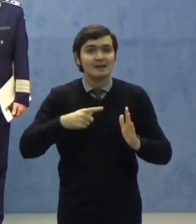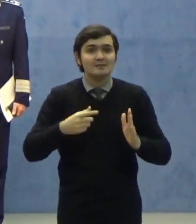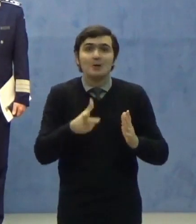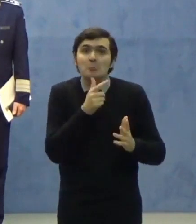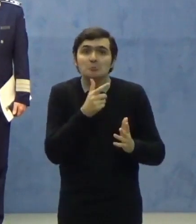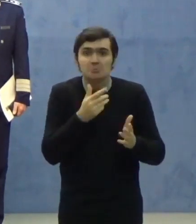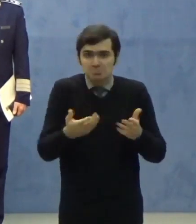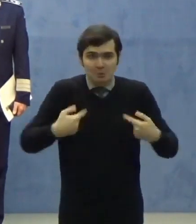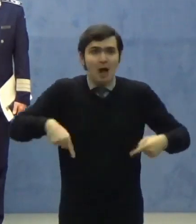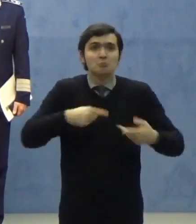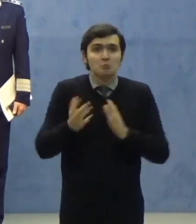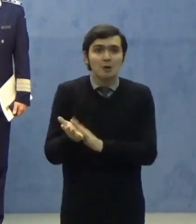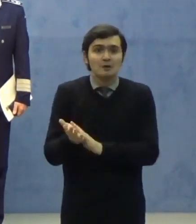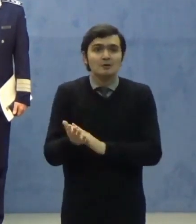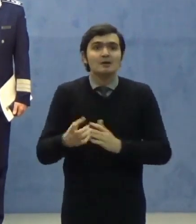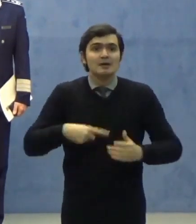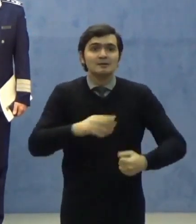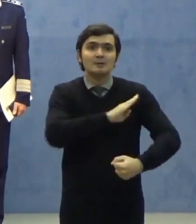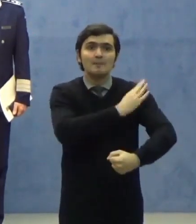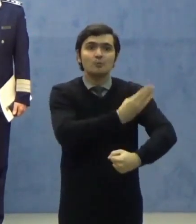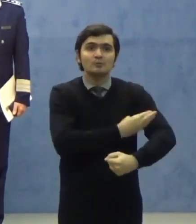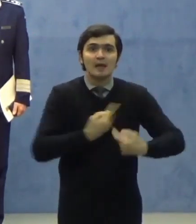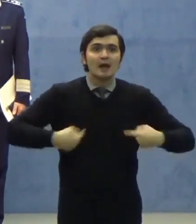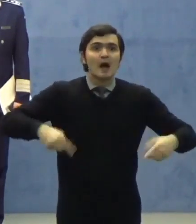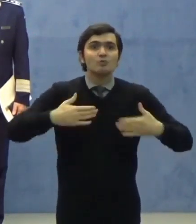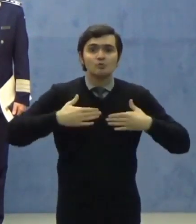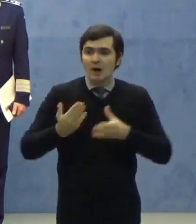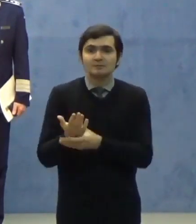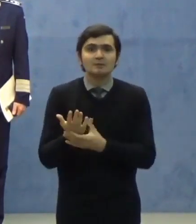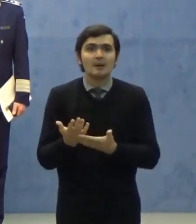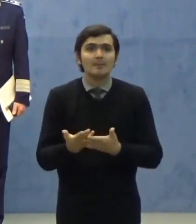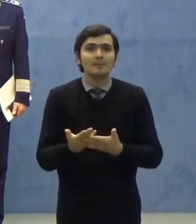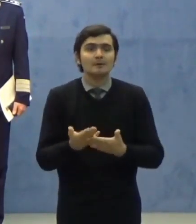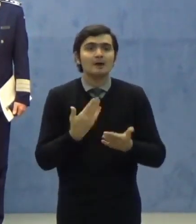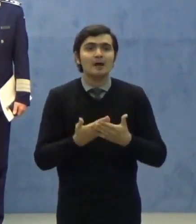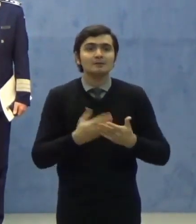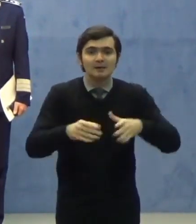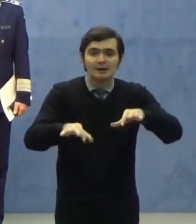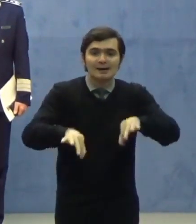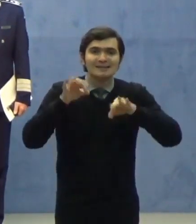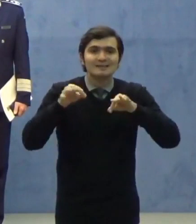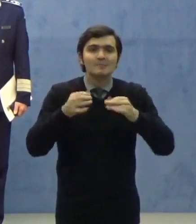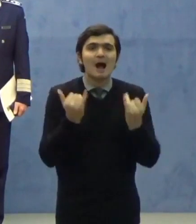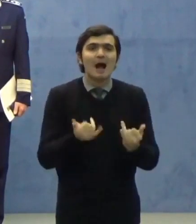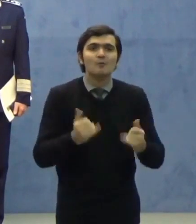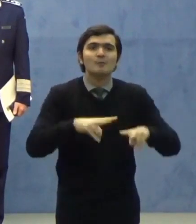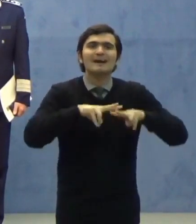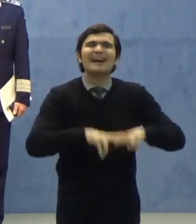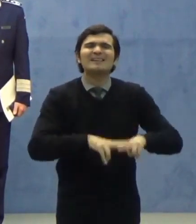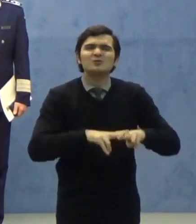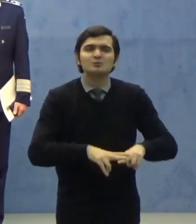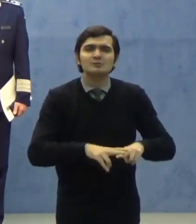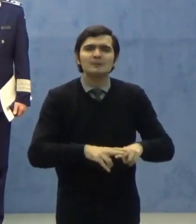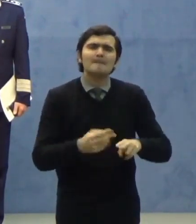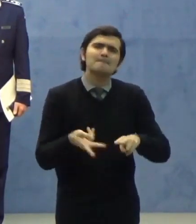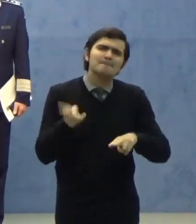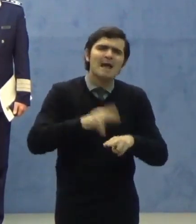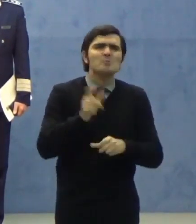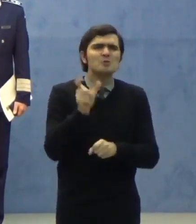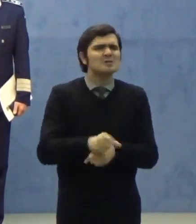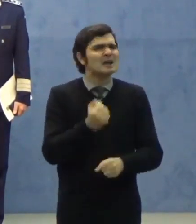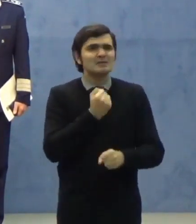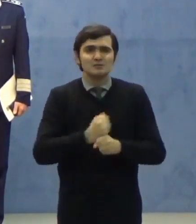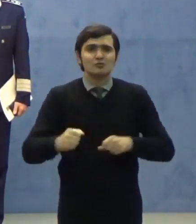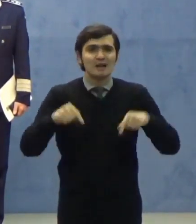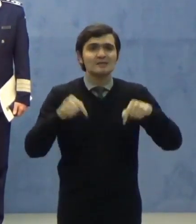este în puterea noastră să găsim resursele acum poate mai mult ca niciodată